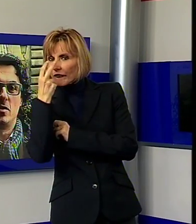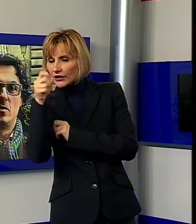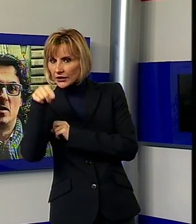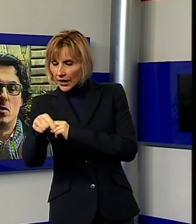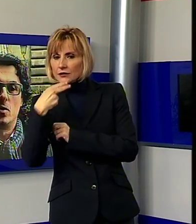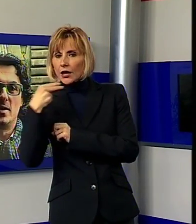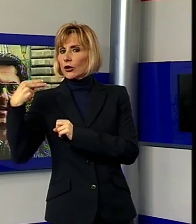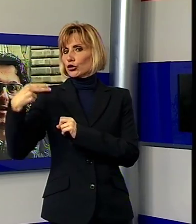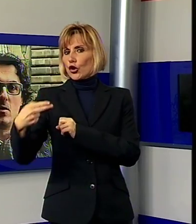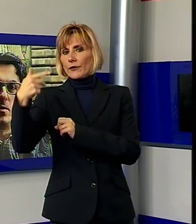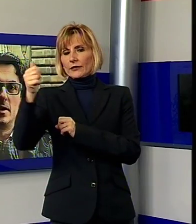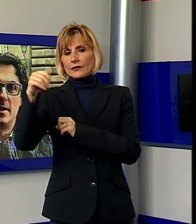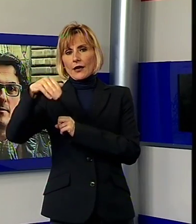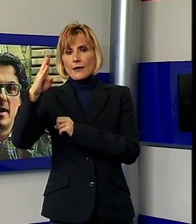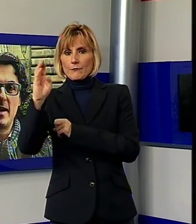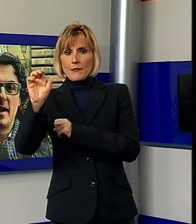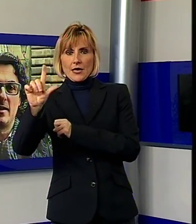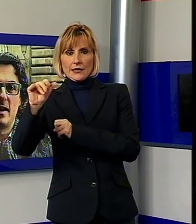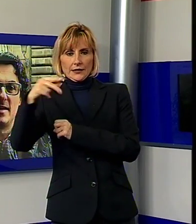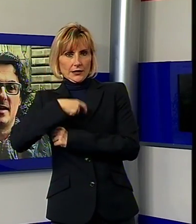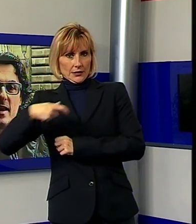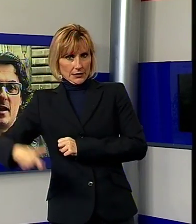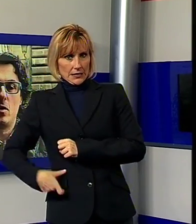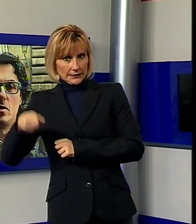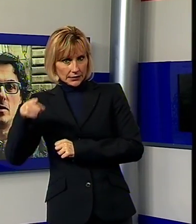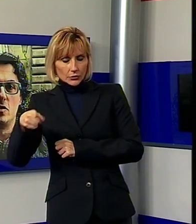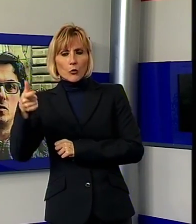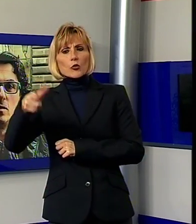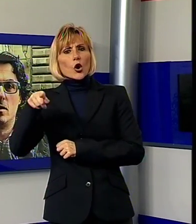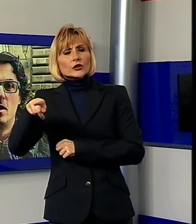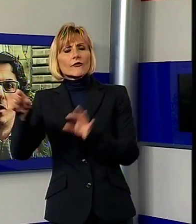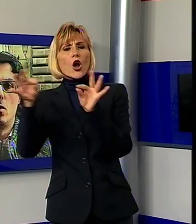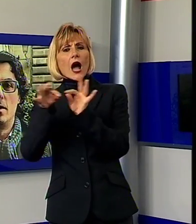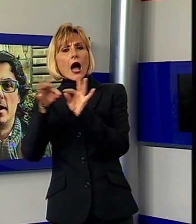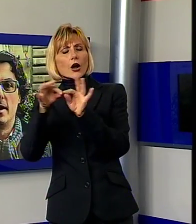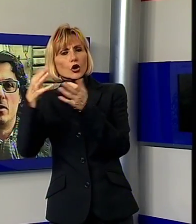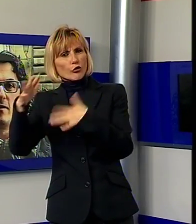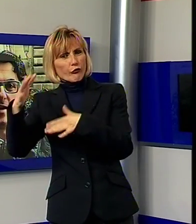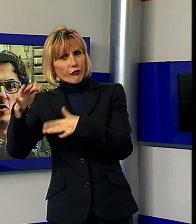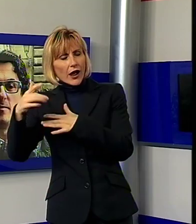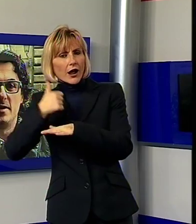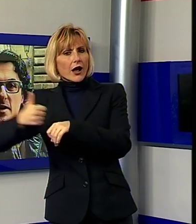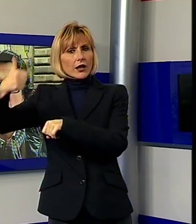intorno al sindaco Tambellini che grazie all'accordo raggiunto con i vertici del Partito